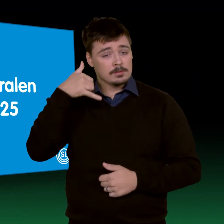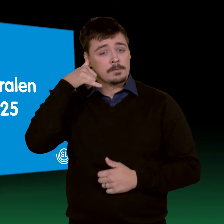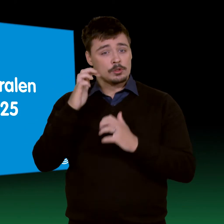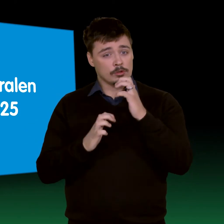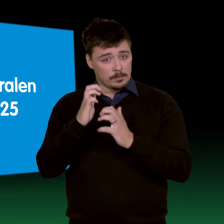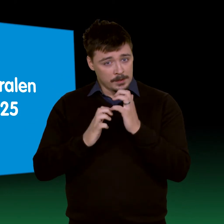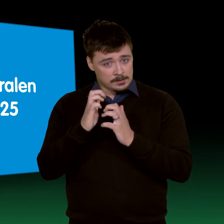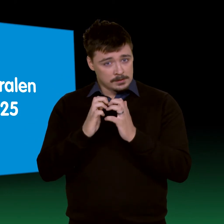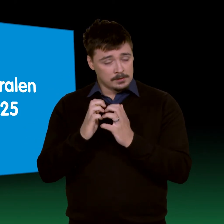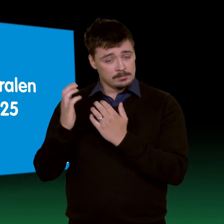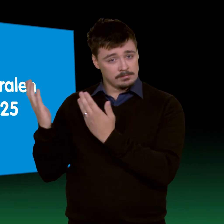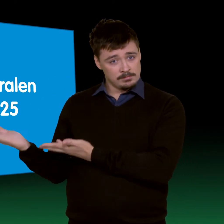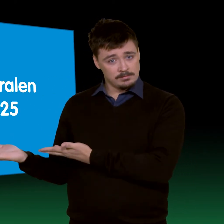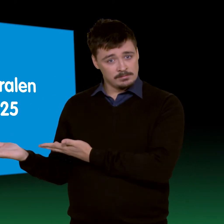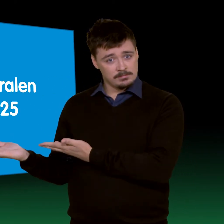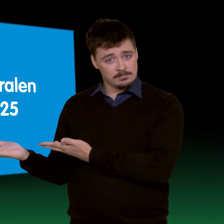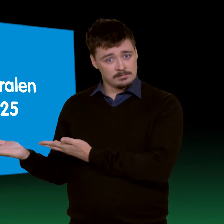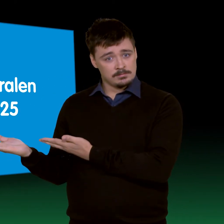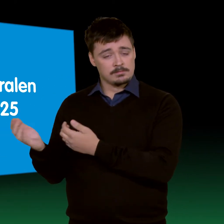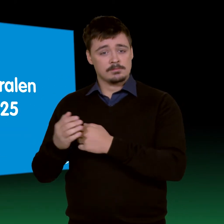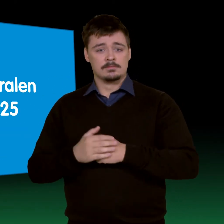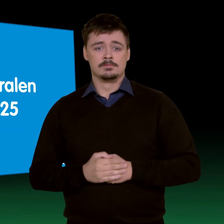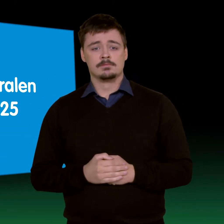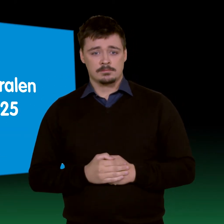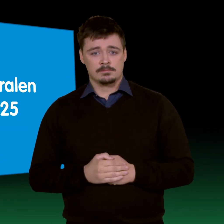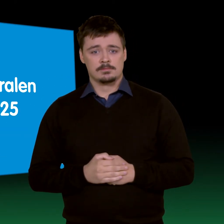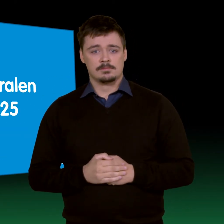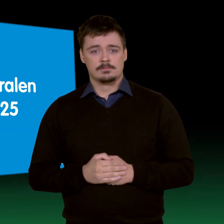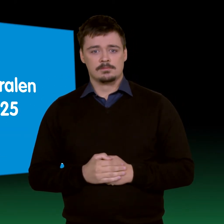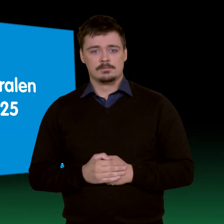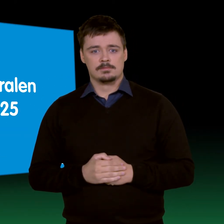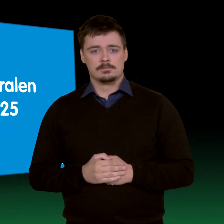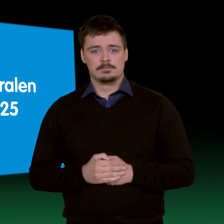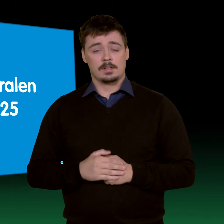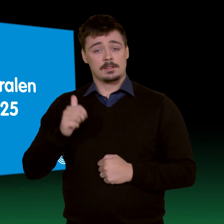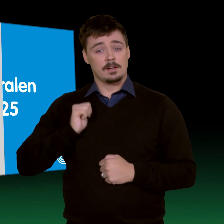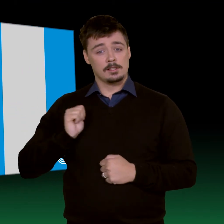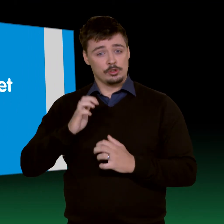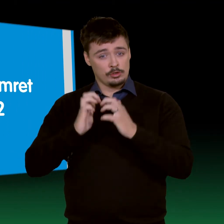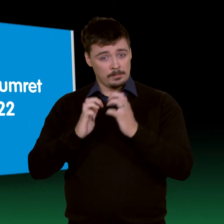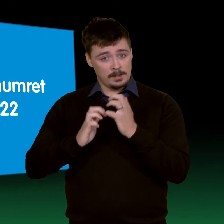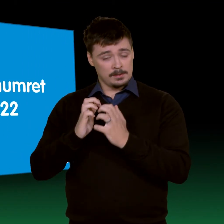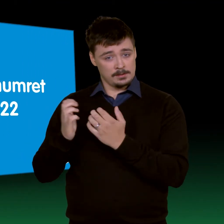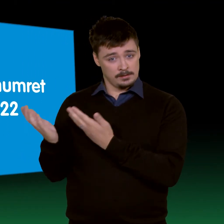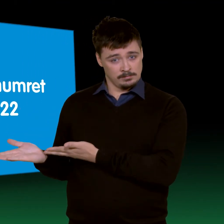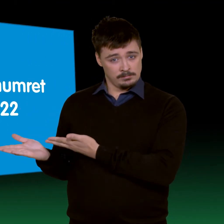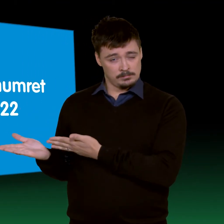telefonnumret 020 120 25 25. Via tillgänglighetsnumret 020